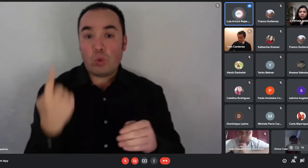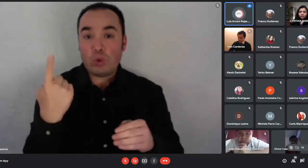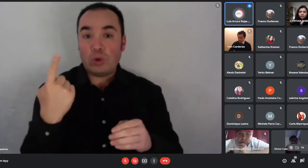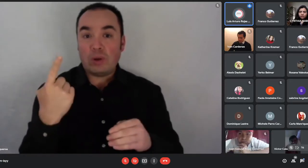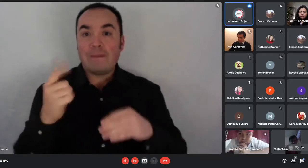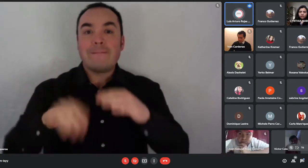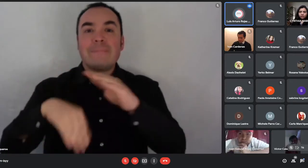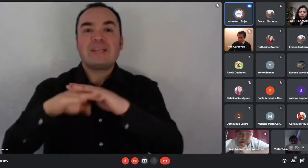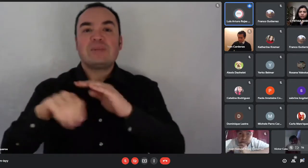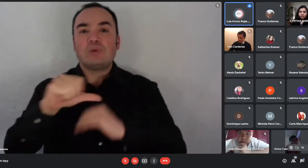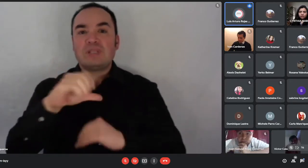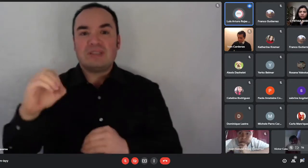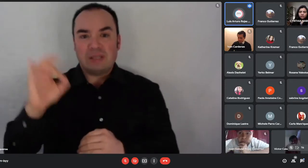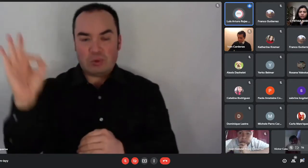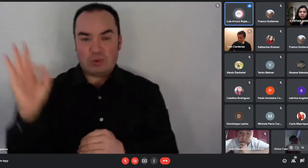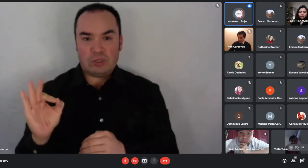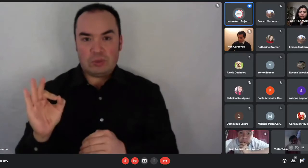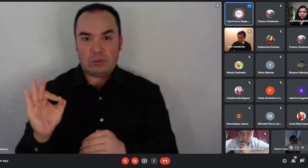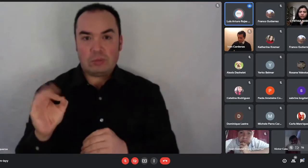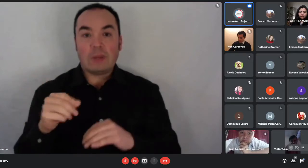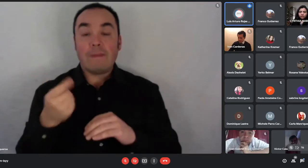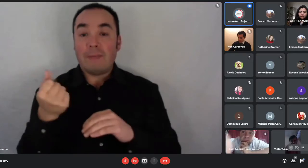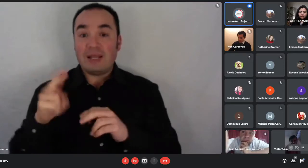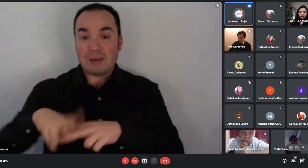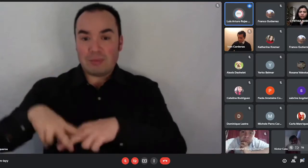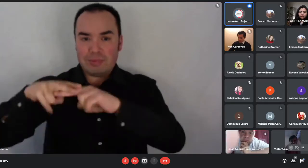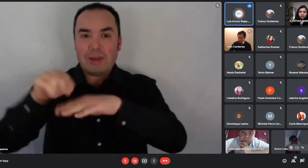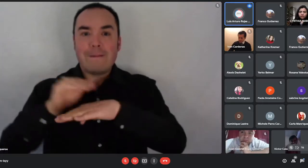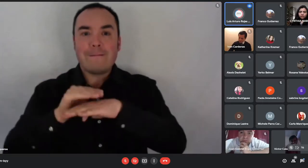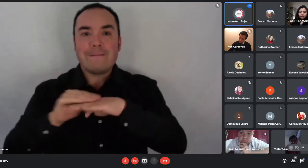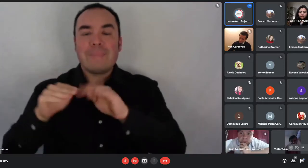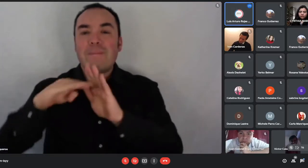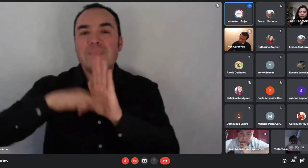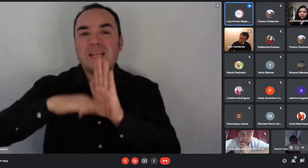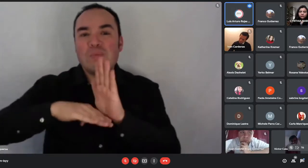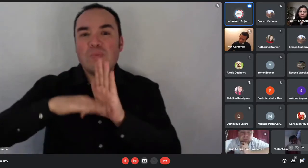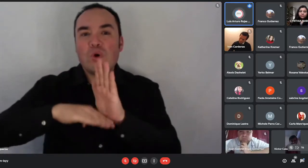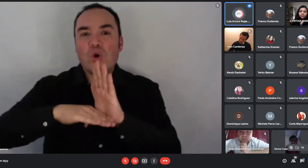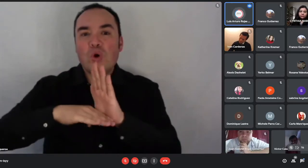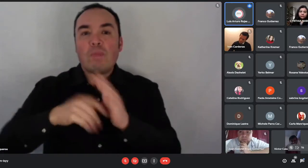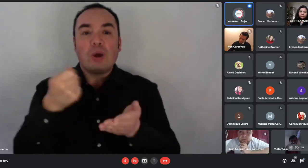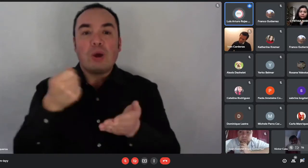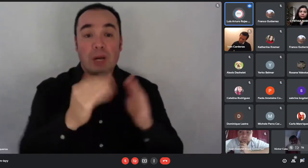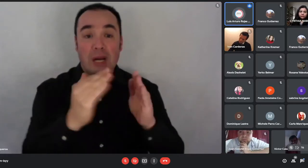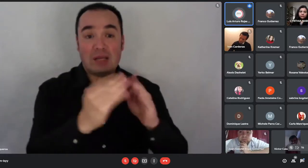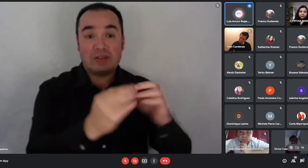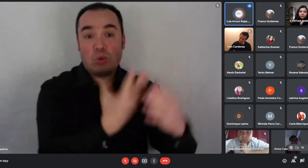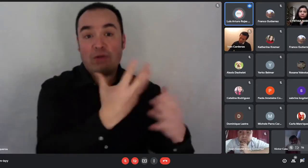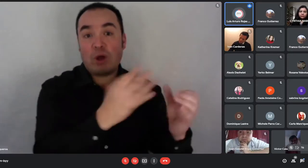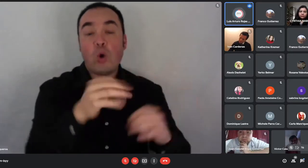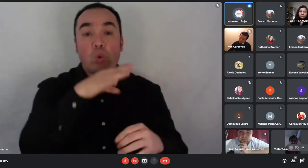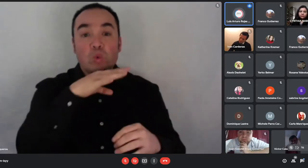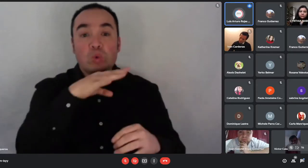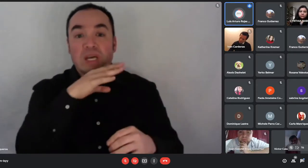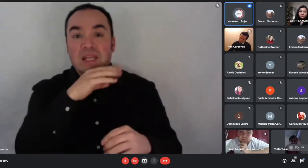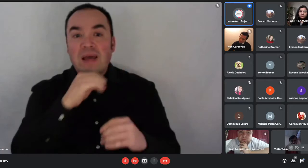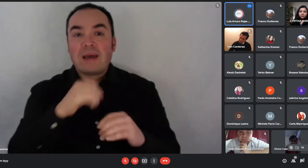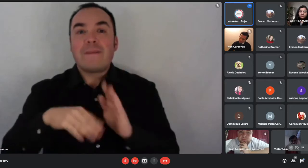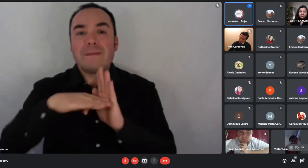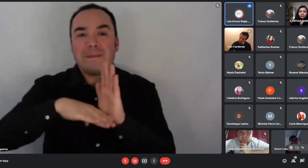compra de vivienda nueva o usada, es de un mínimo de 30 unidades de fomento, aproximadamente a la fecha 900.000